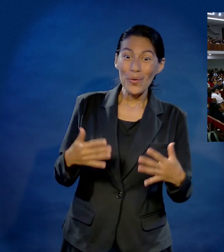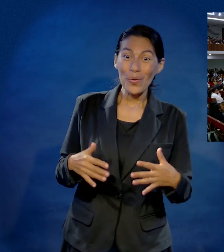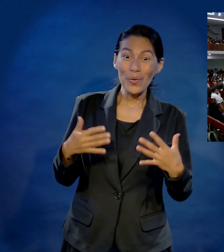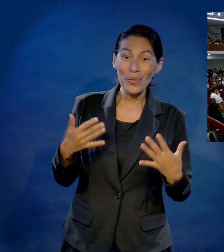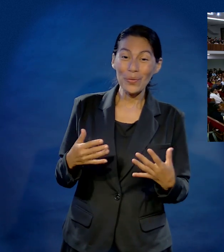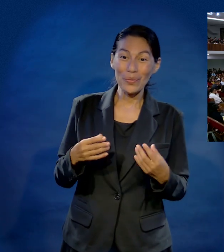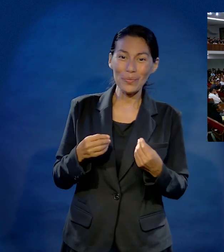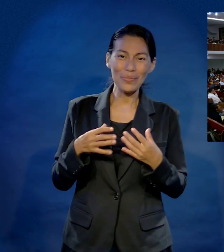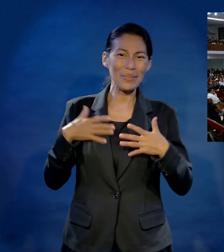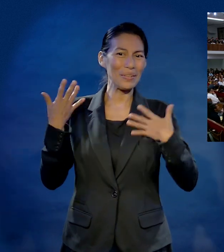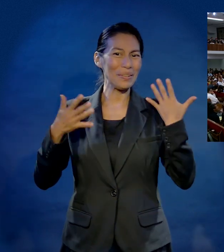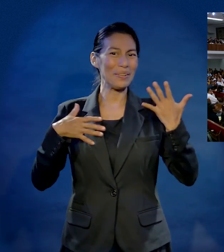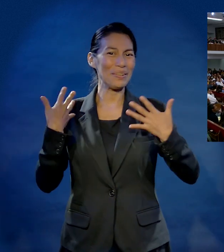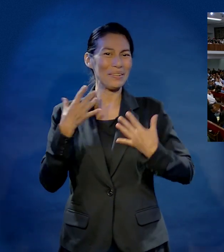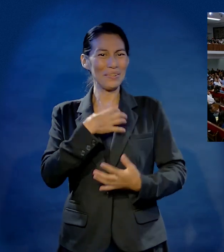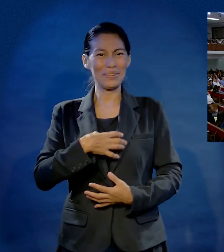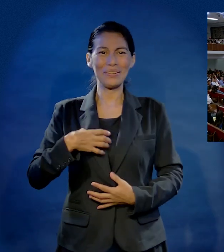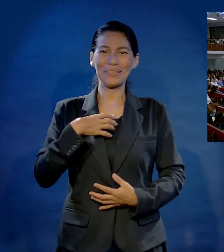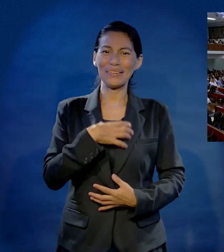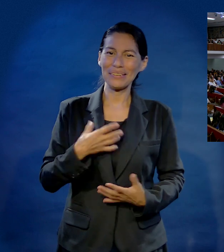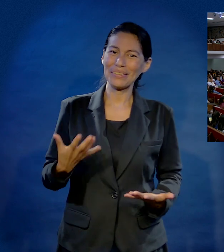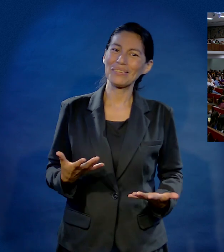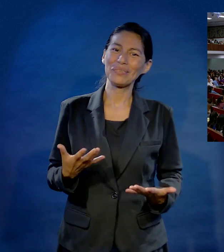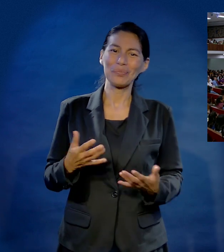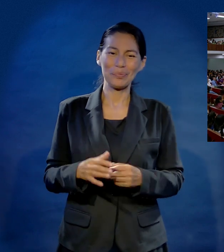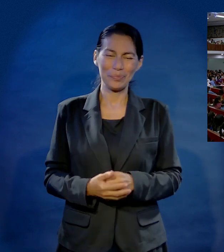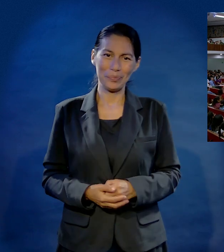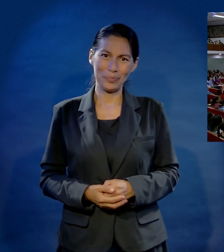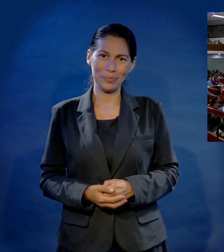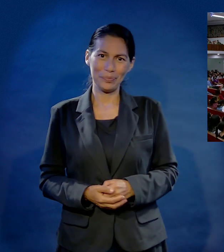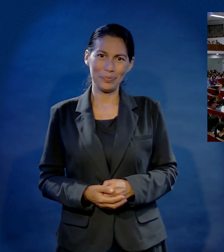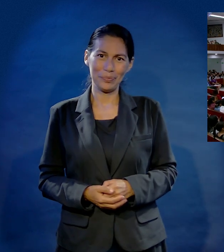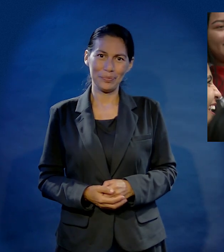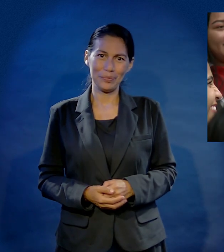Oiga usted, los ojos se le salían a Josías.